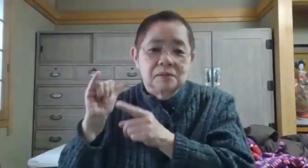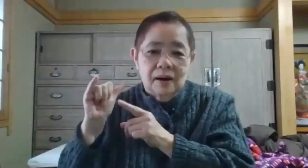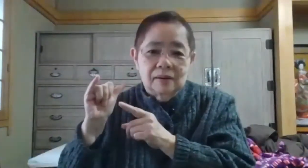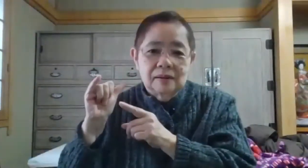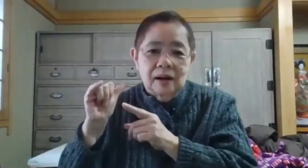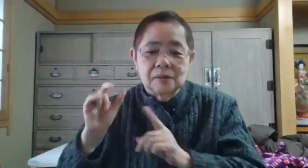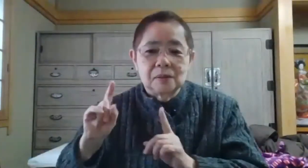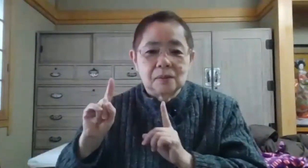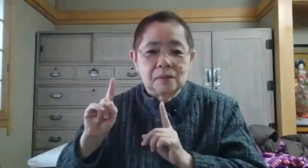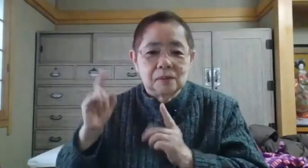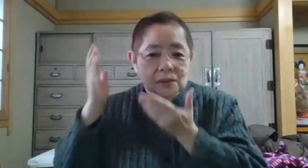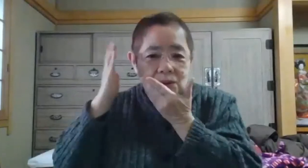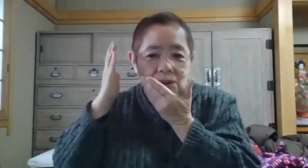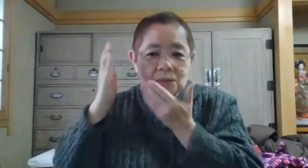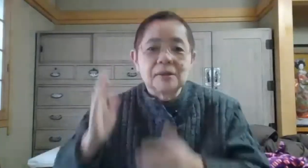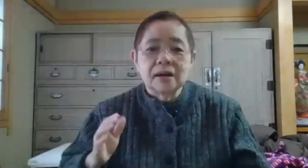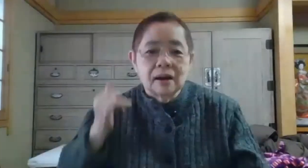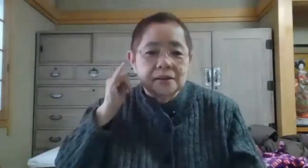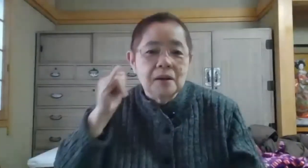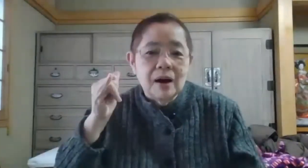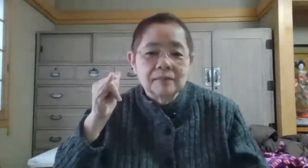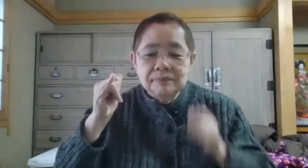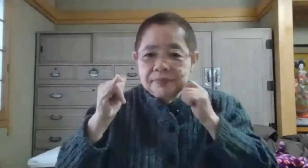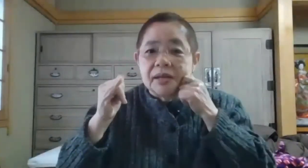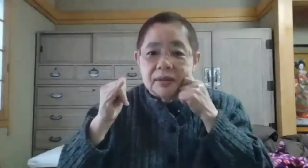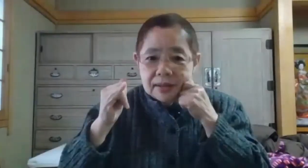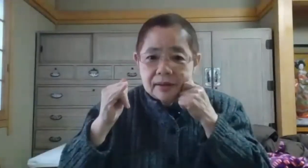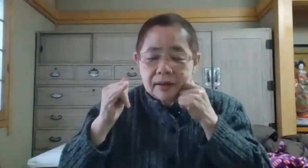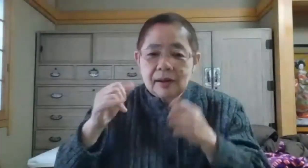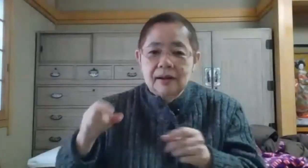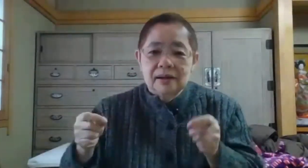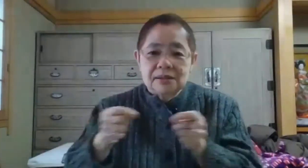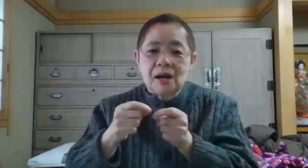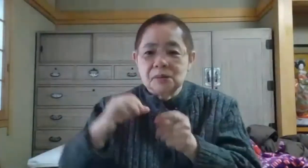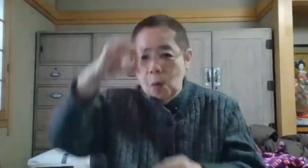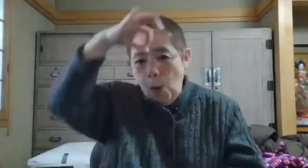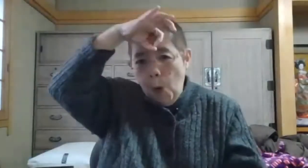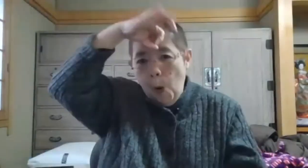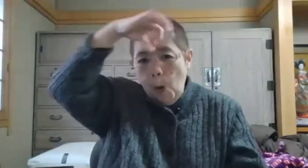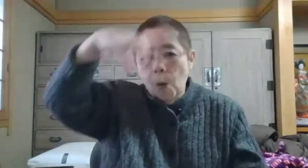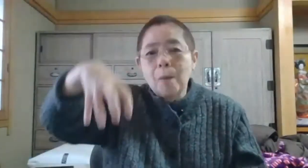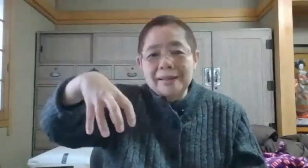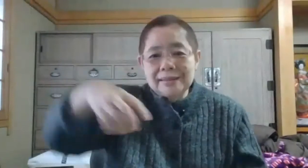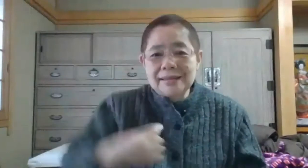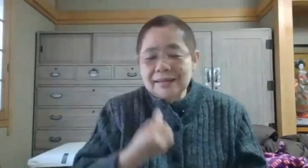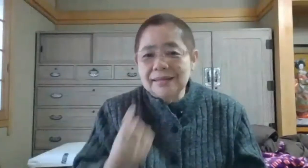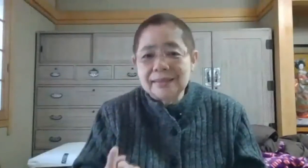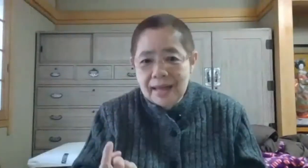は聞こえませんから電話できません近くの交番に行って